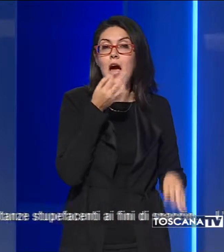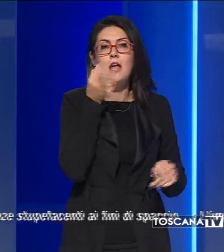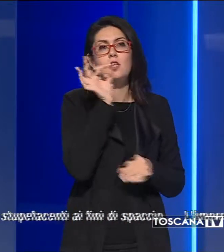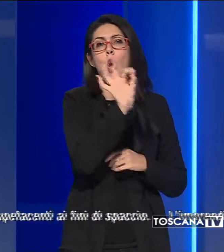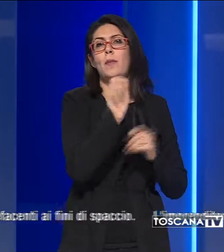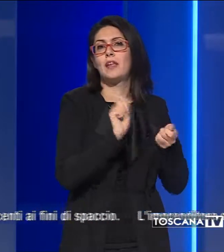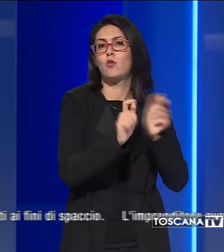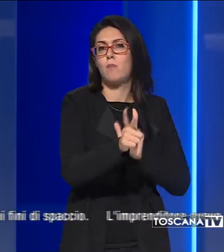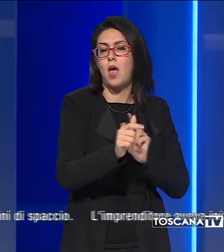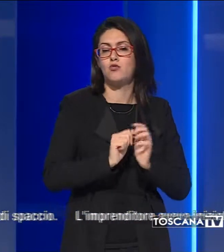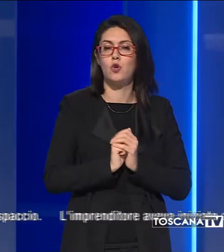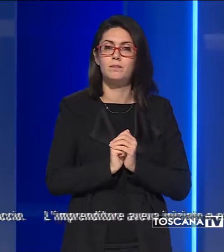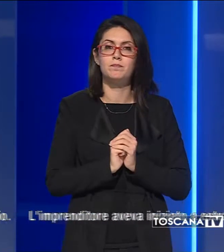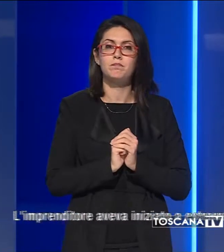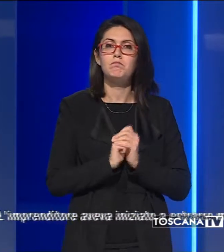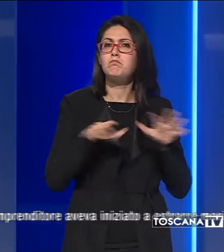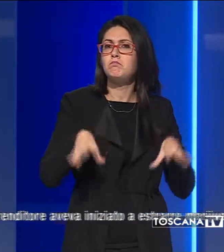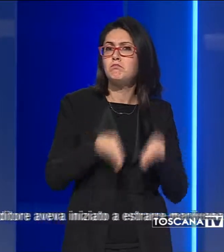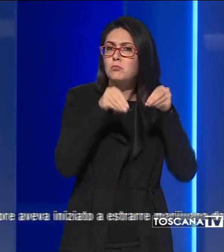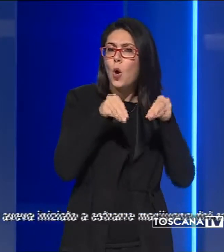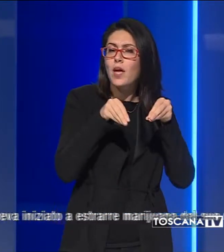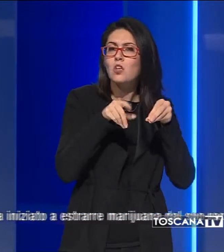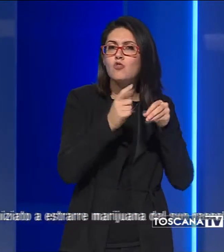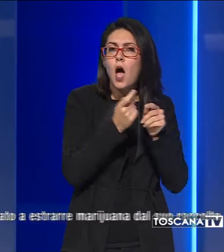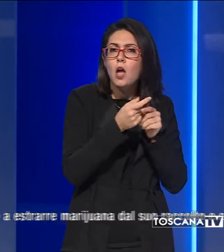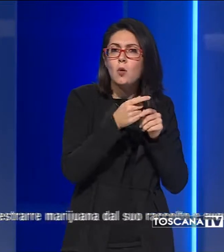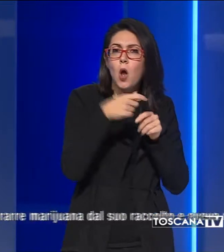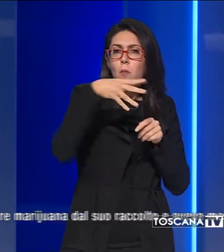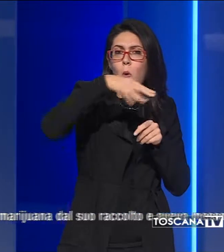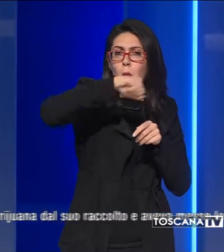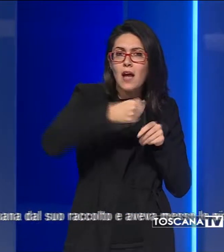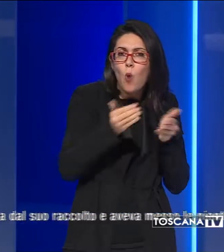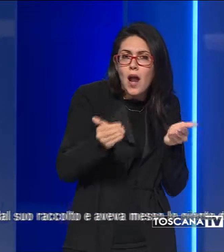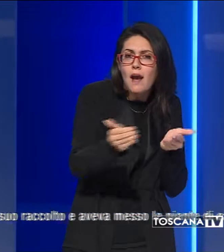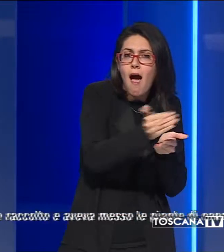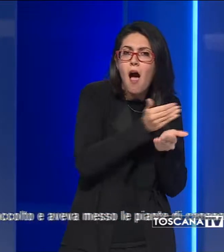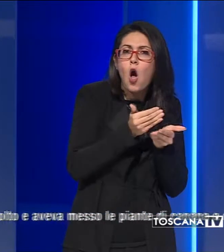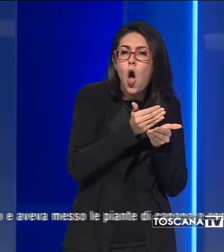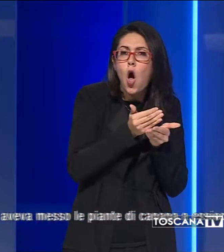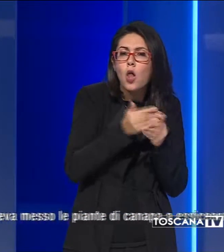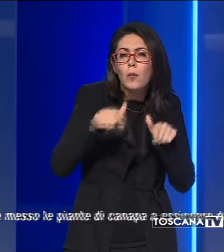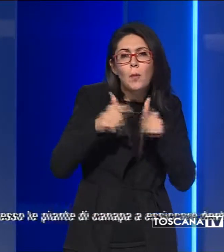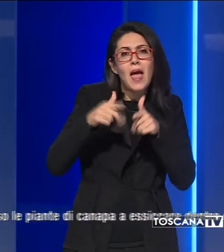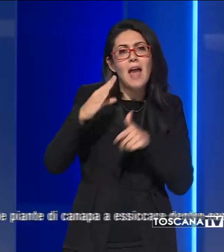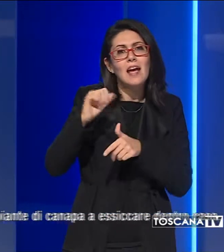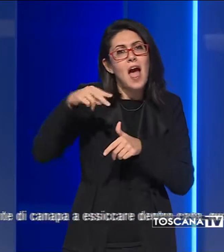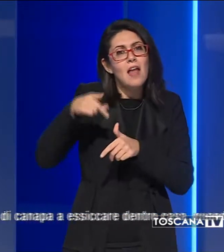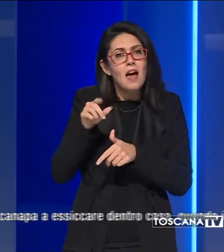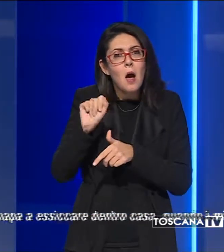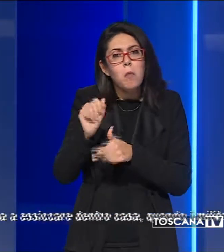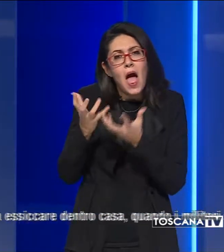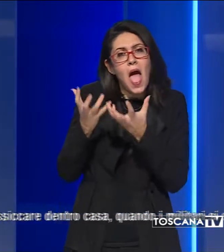spaccio. Aveva iniziato a estrarre marijuana dal suo raccolto e aveva messo le piante di canapa a